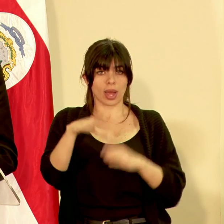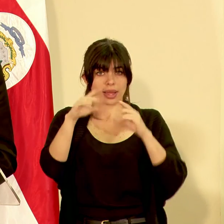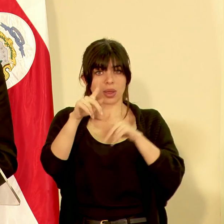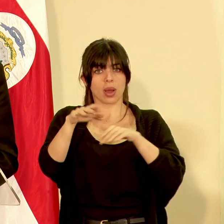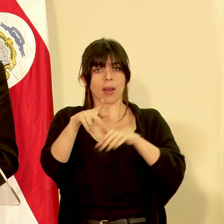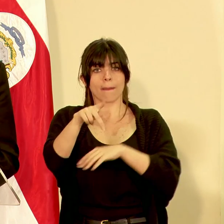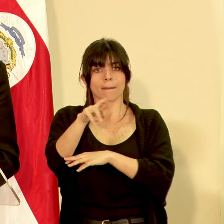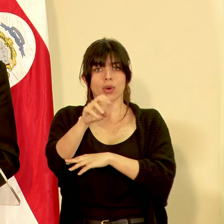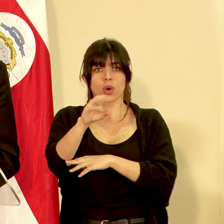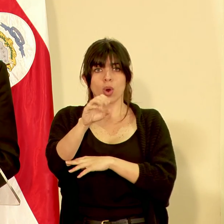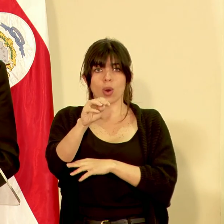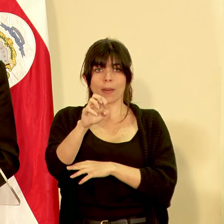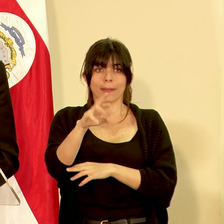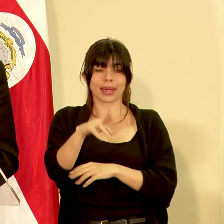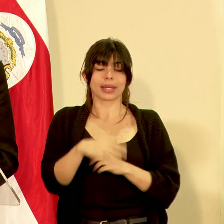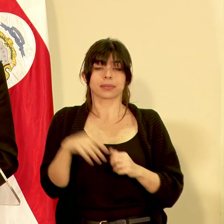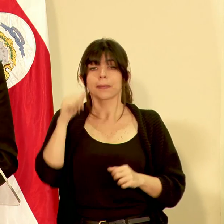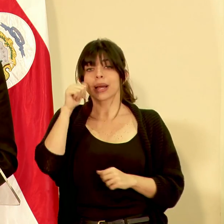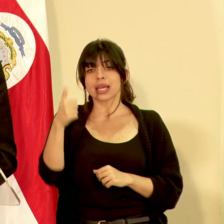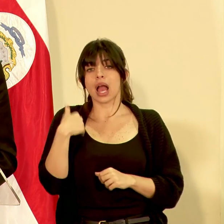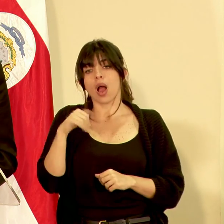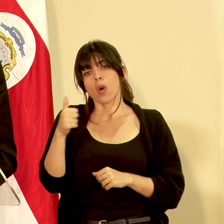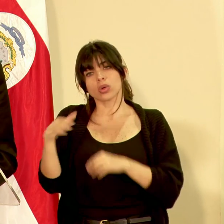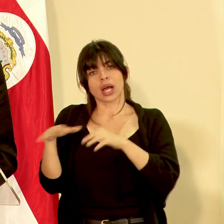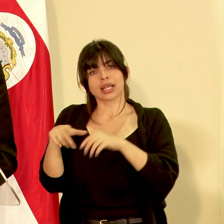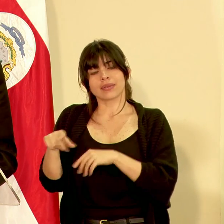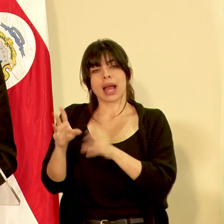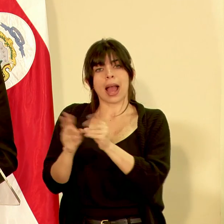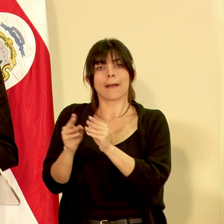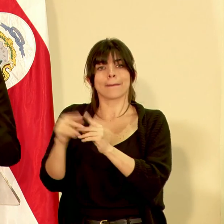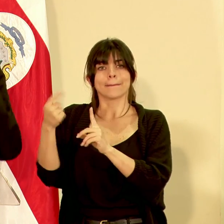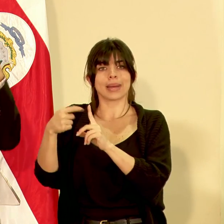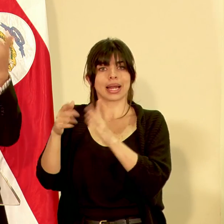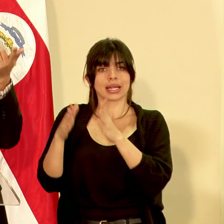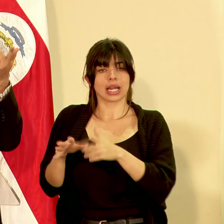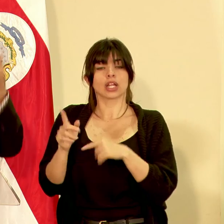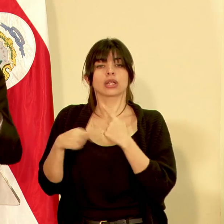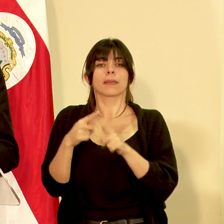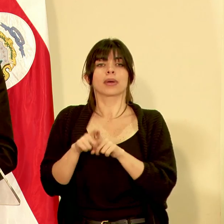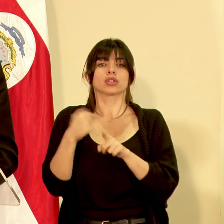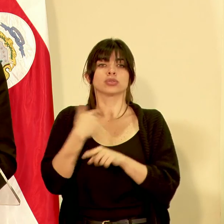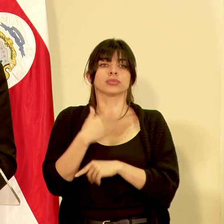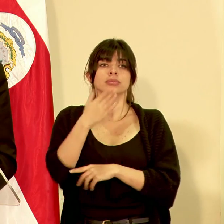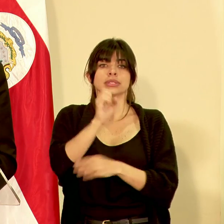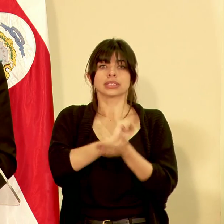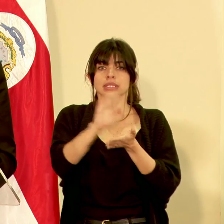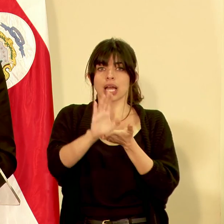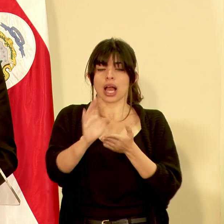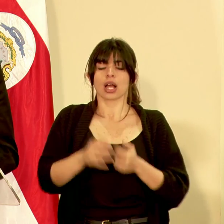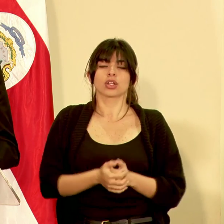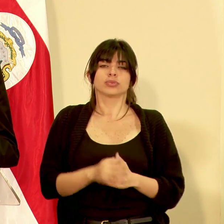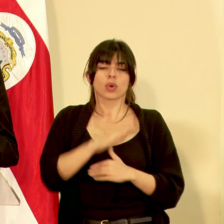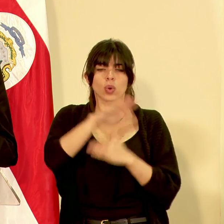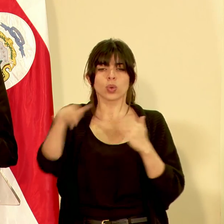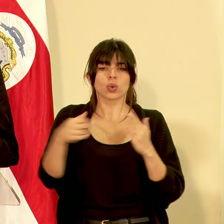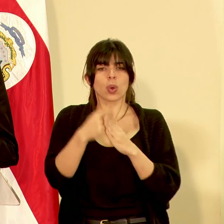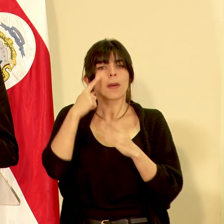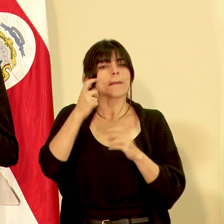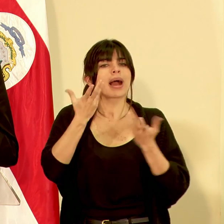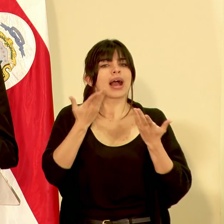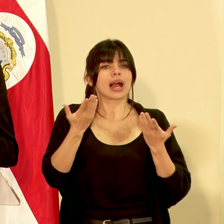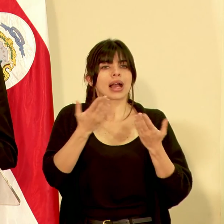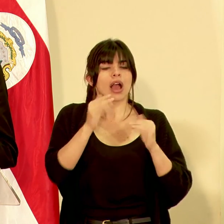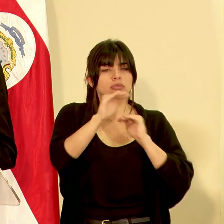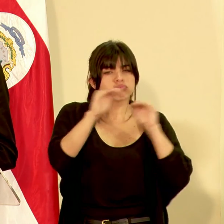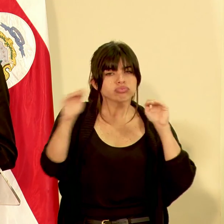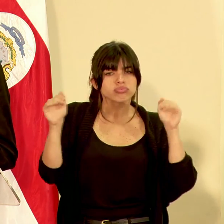evento en Procomer mañana mañana hay un evento de la Cámara de Bananeros estamos yendo a la zona de San Carlos todo esto para levantarle la